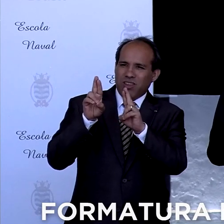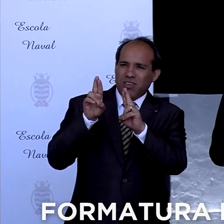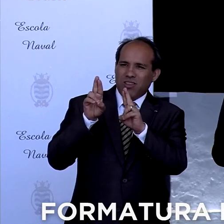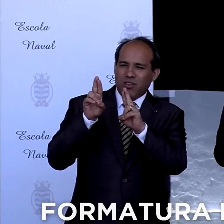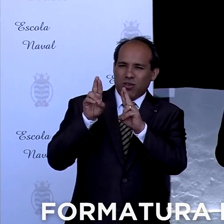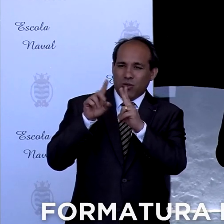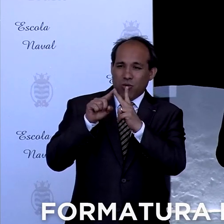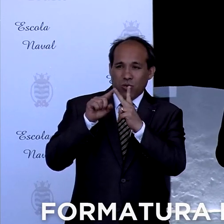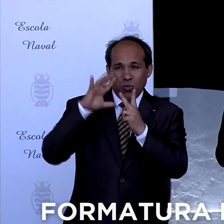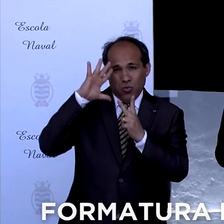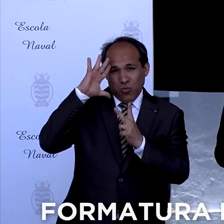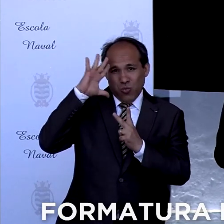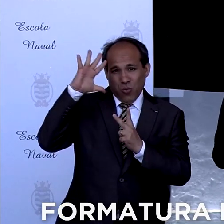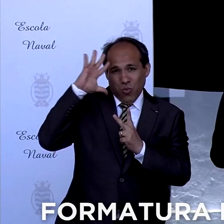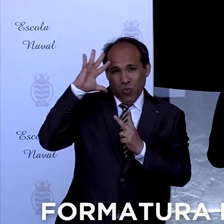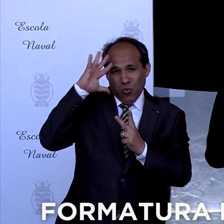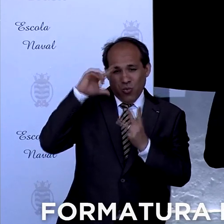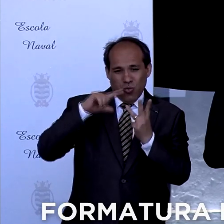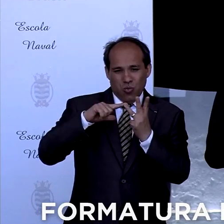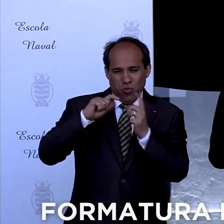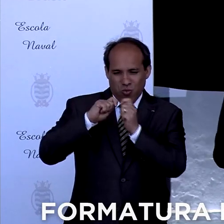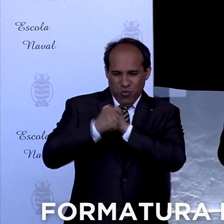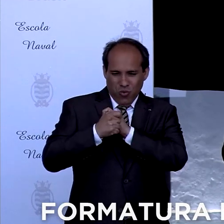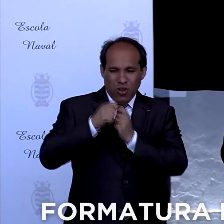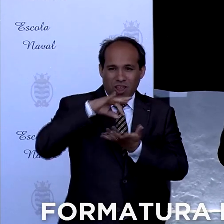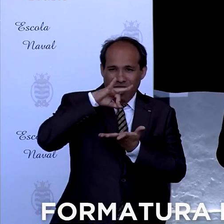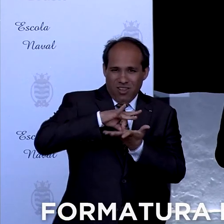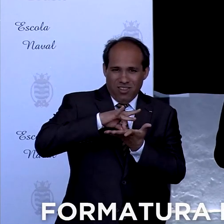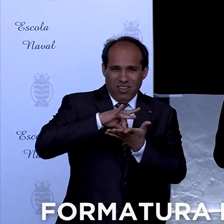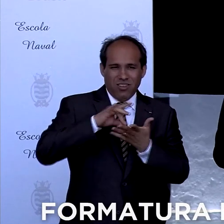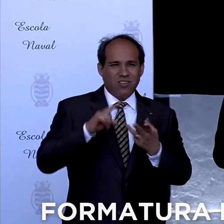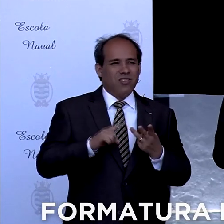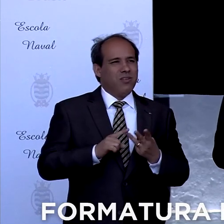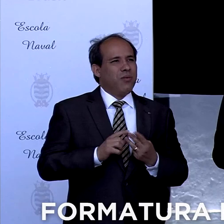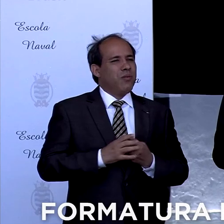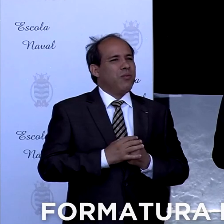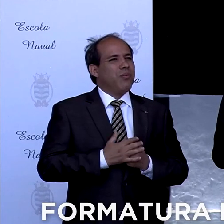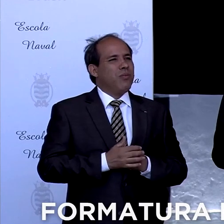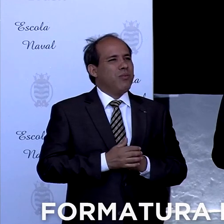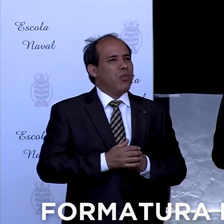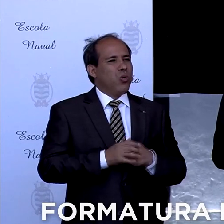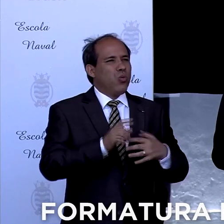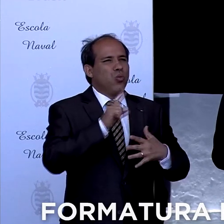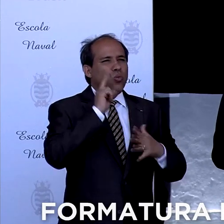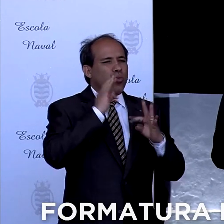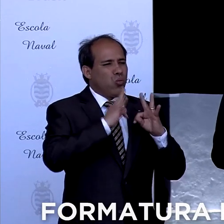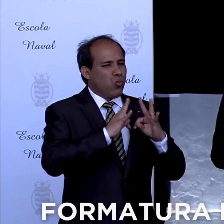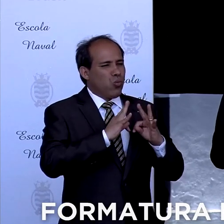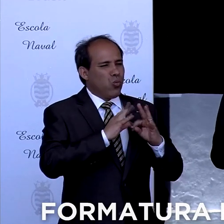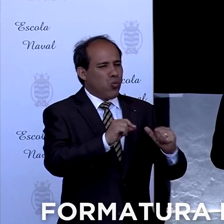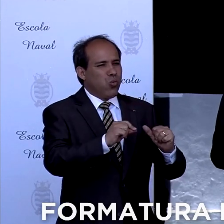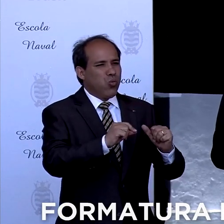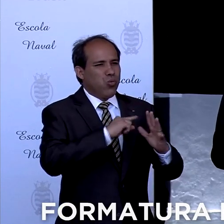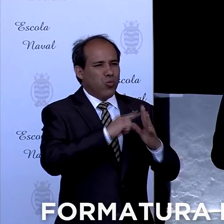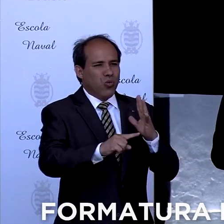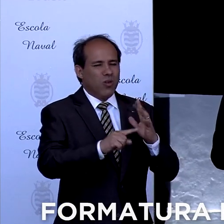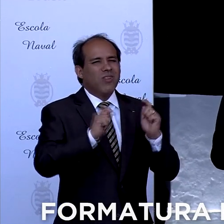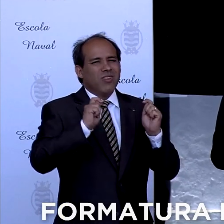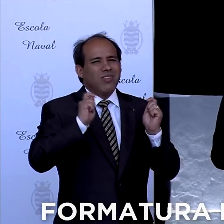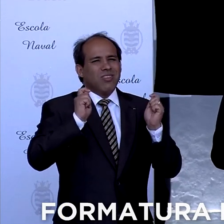sonhos, realizações, tudo é possível.